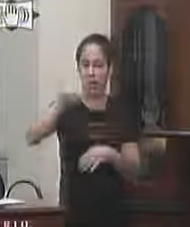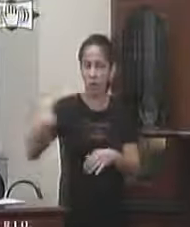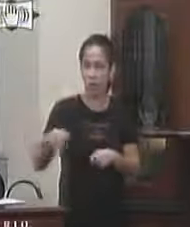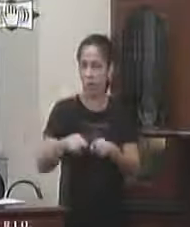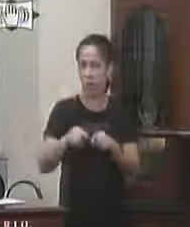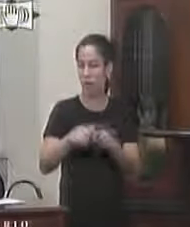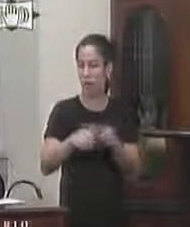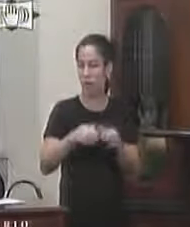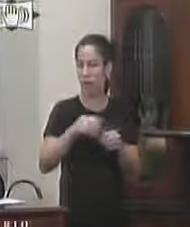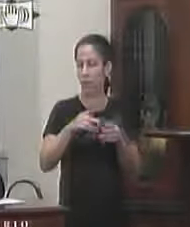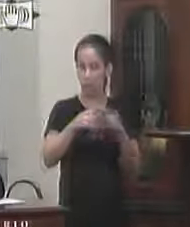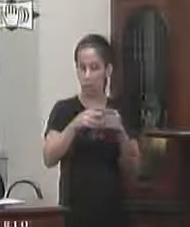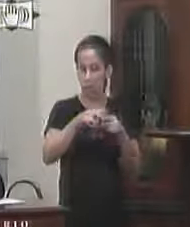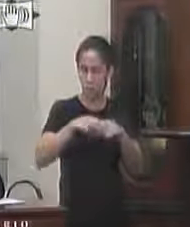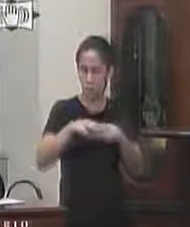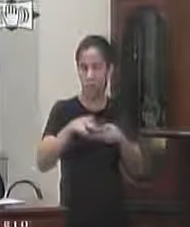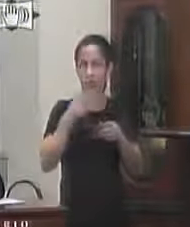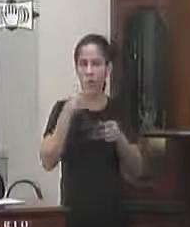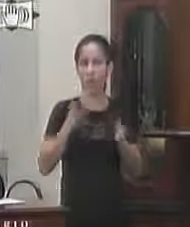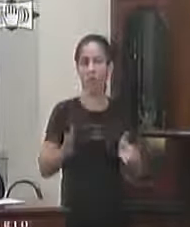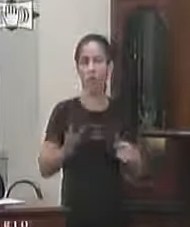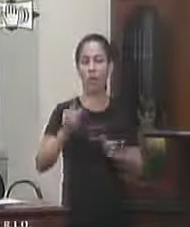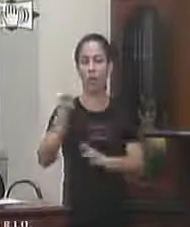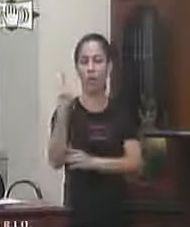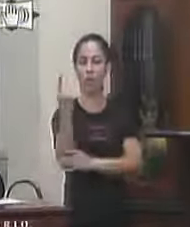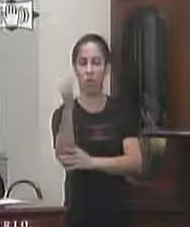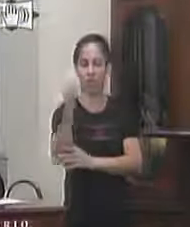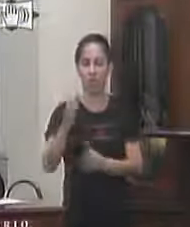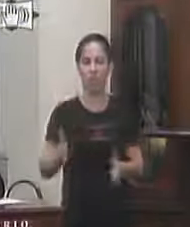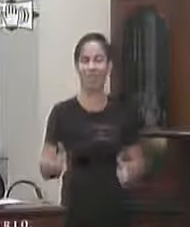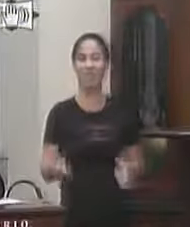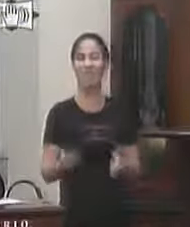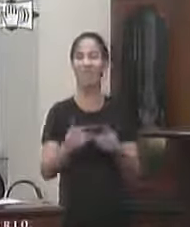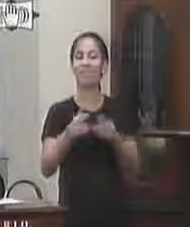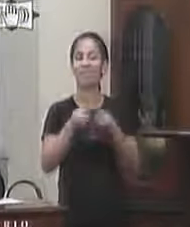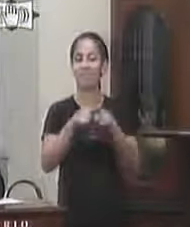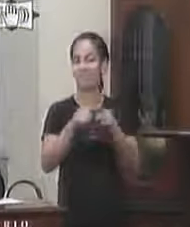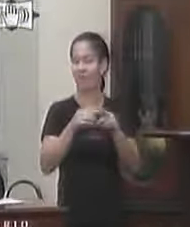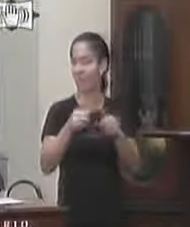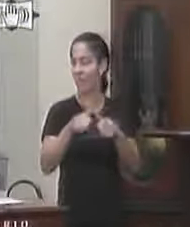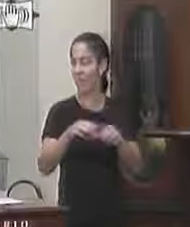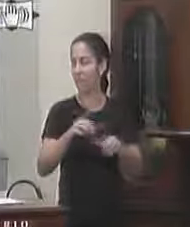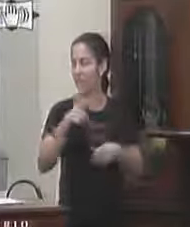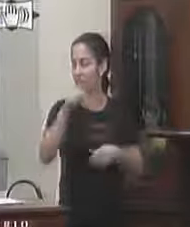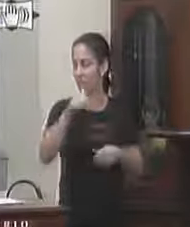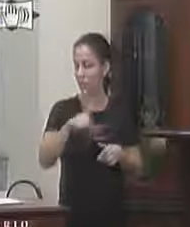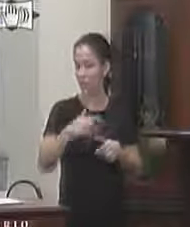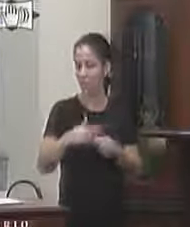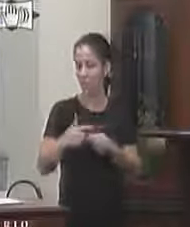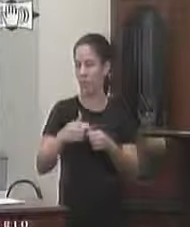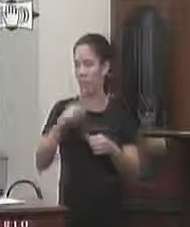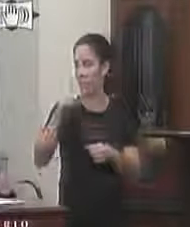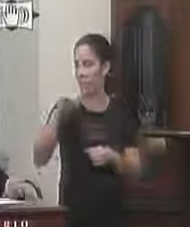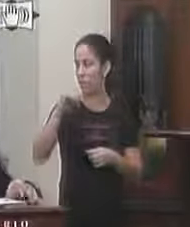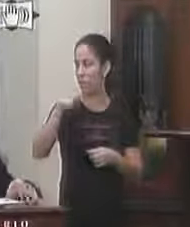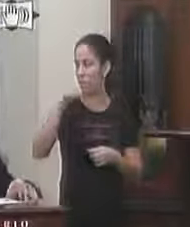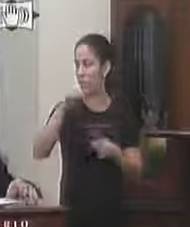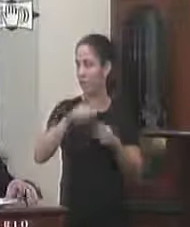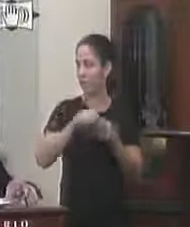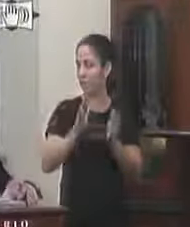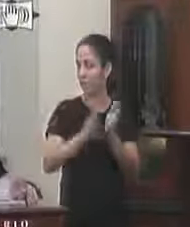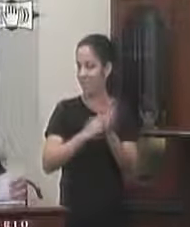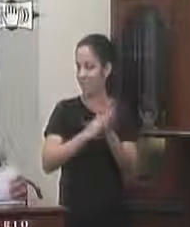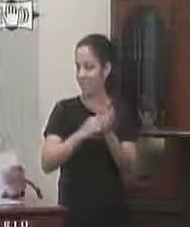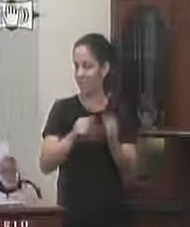disto jude que faça uma homenagem quem sabe até um incentivo para que outros empresários invistam o distrito salve de sessões 22 de agosto vereador Pedro Graça parabéns